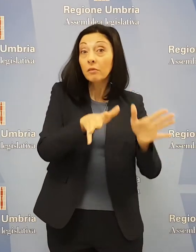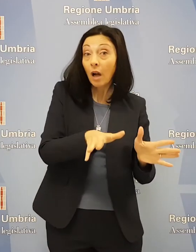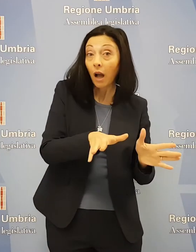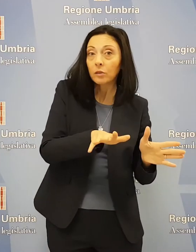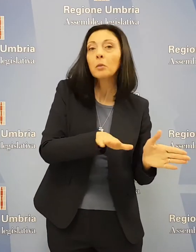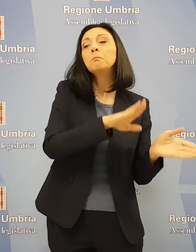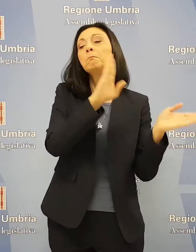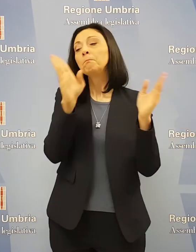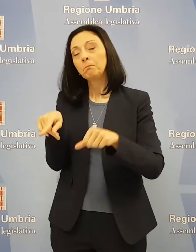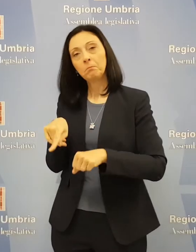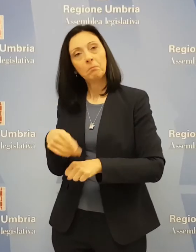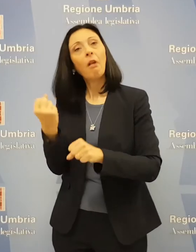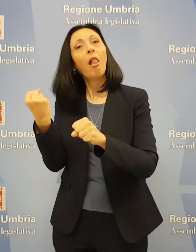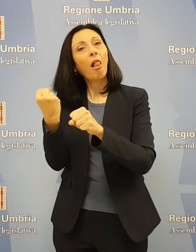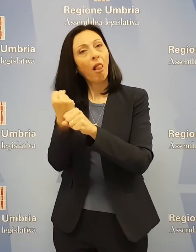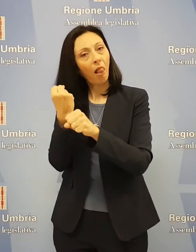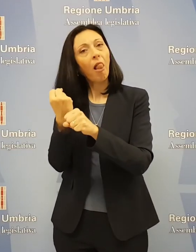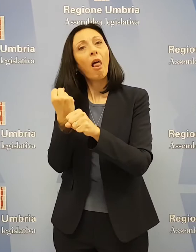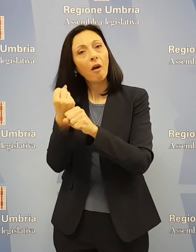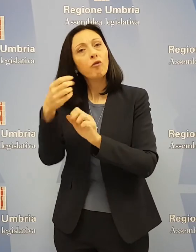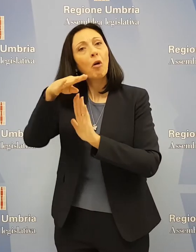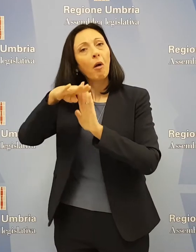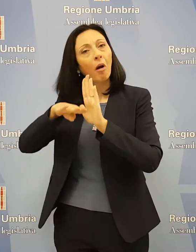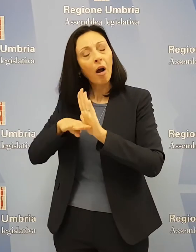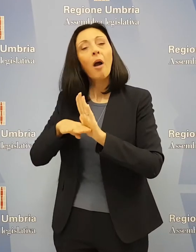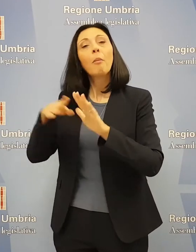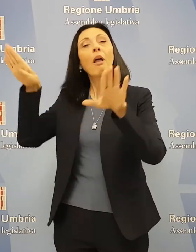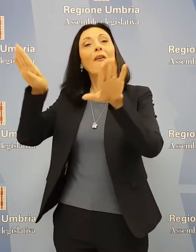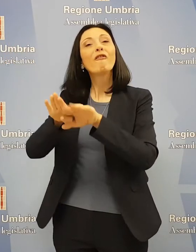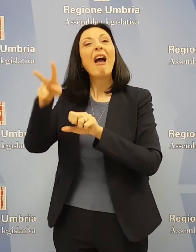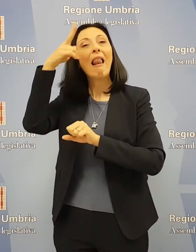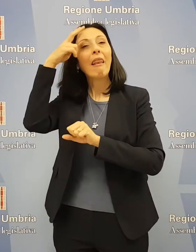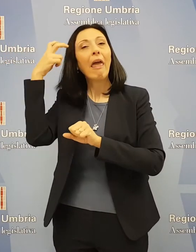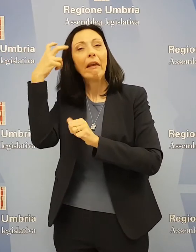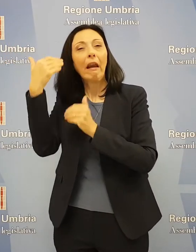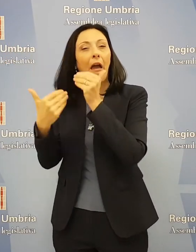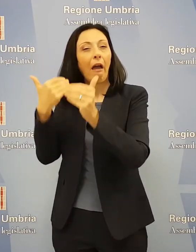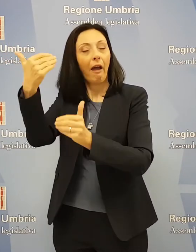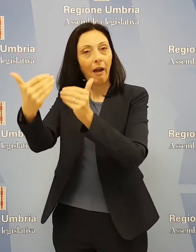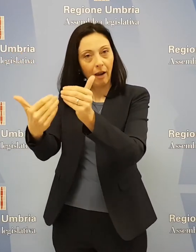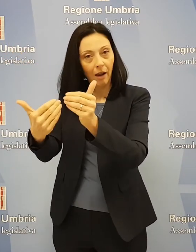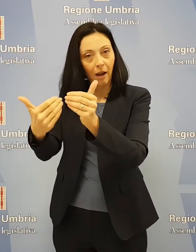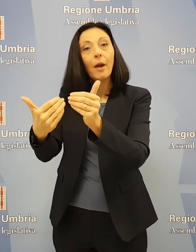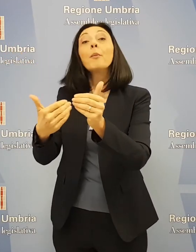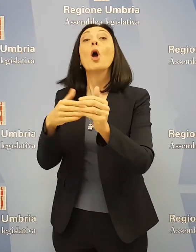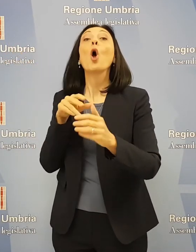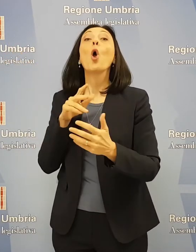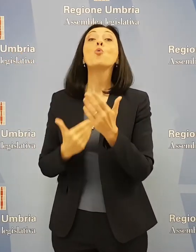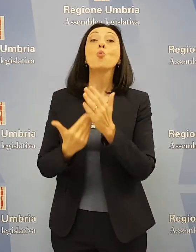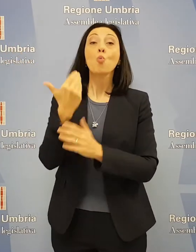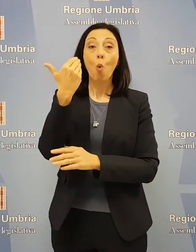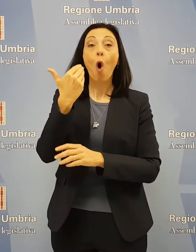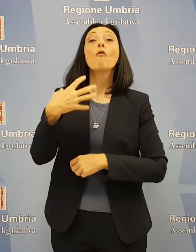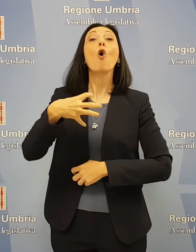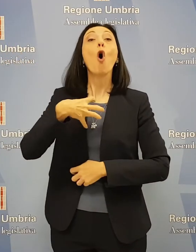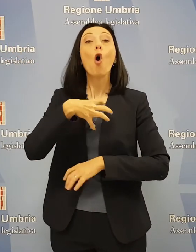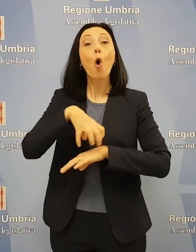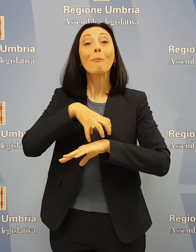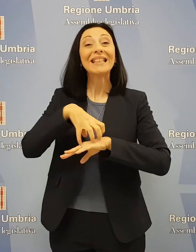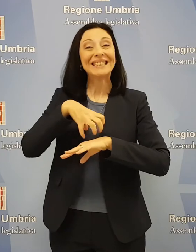questo obiettivo primario si può lavorare a un piano di rilancio della Valnerina. Il nuovo commissario Legnini ha emanato ordinanze